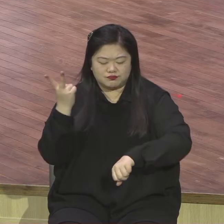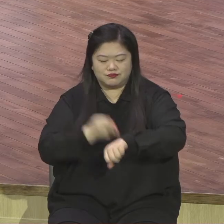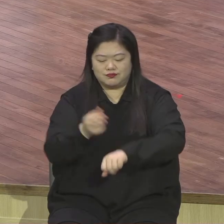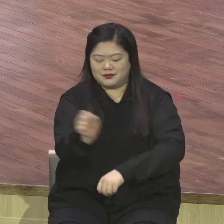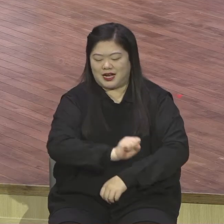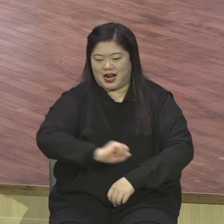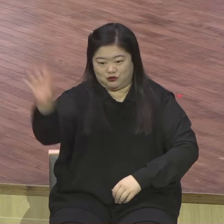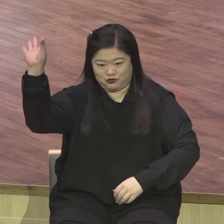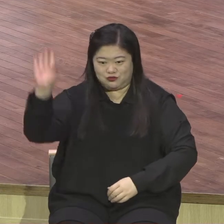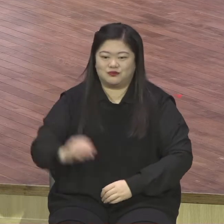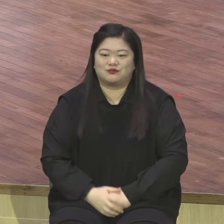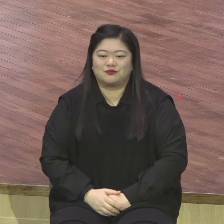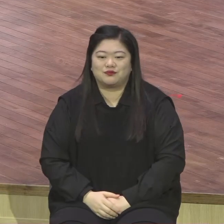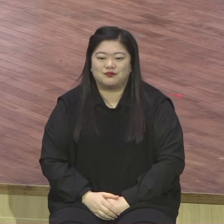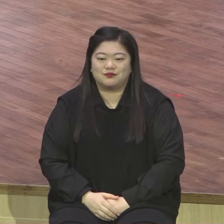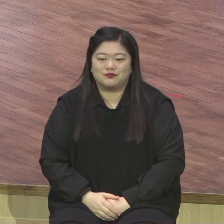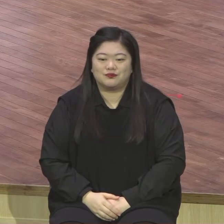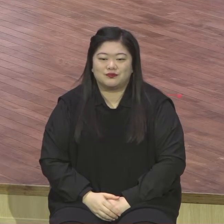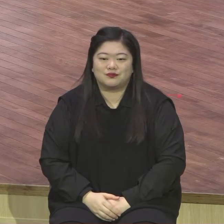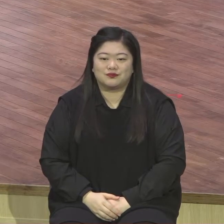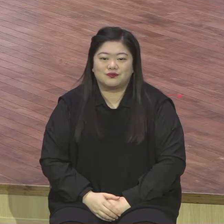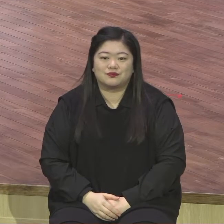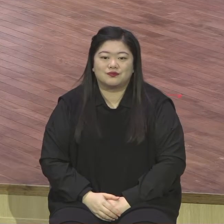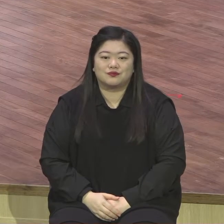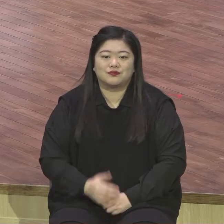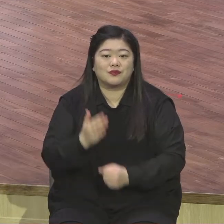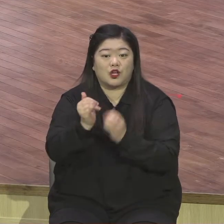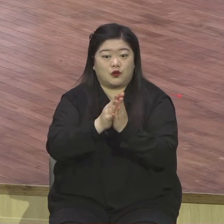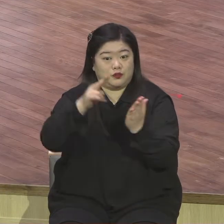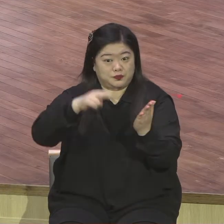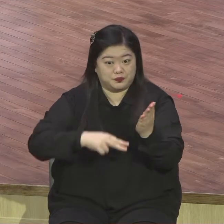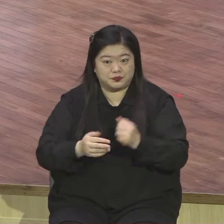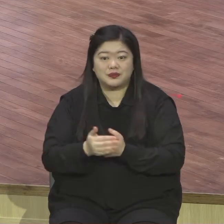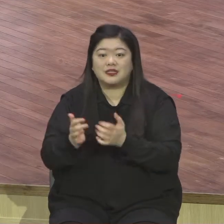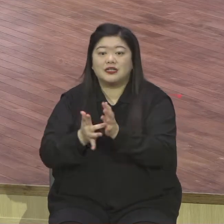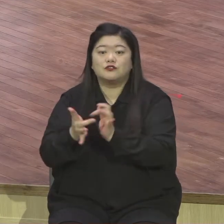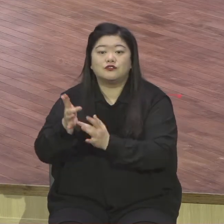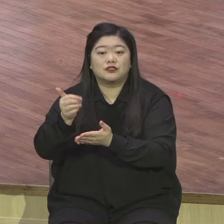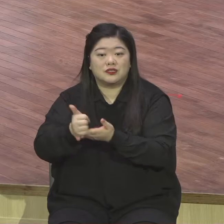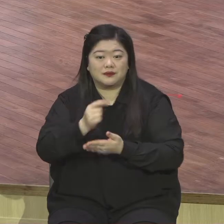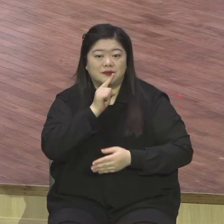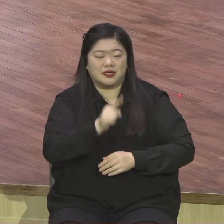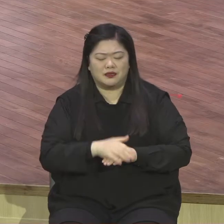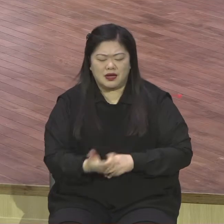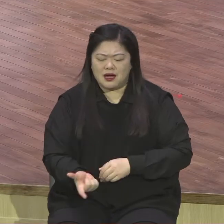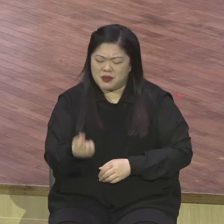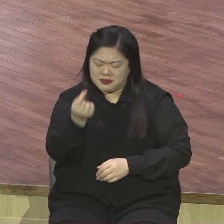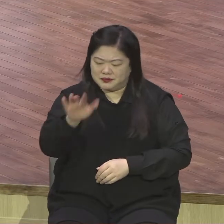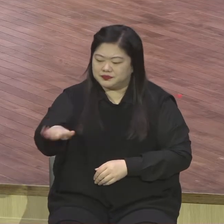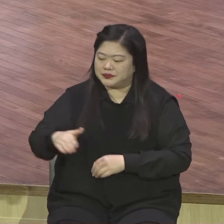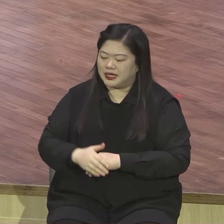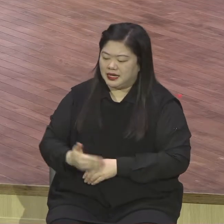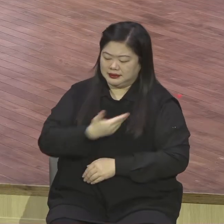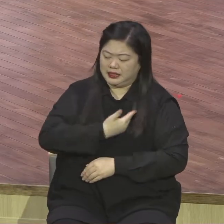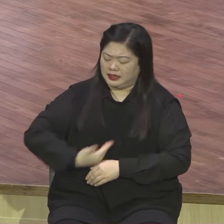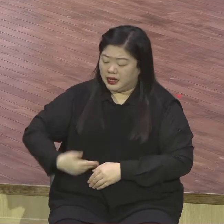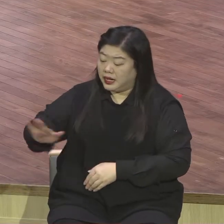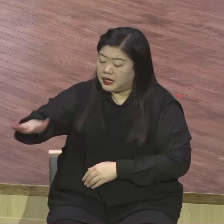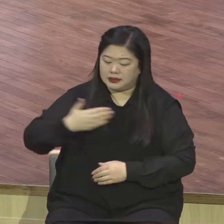22절 봅니다. 예수께서 즉시 제자들을 제초 가서 자기가 무리를 보내는 동안에